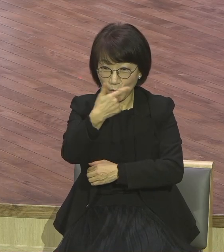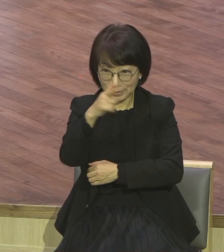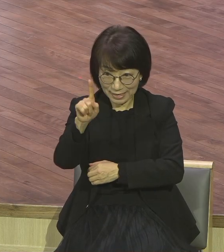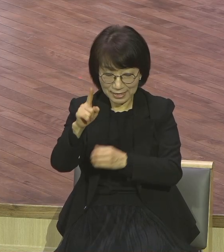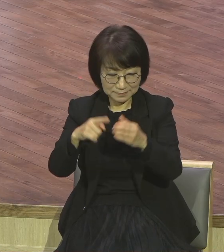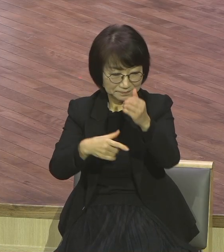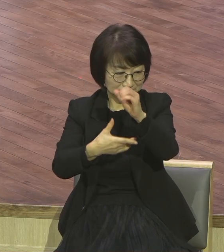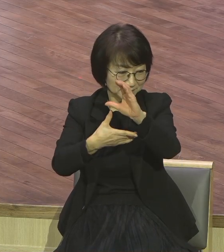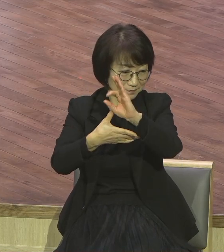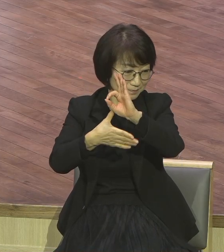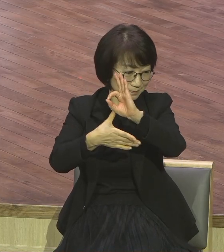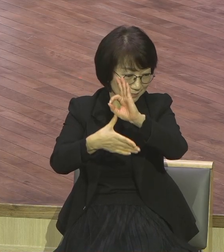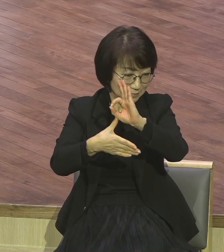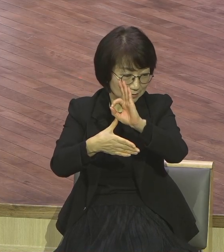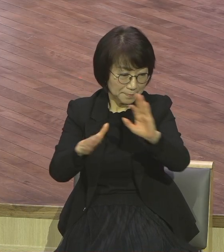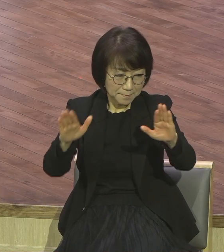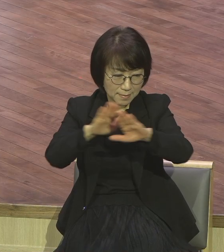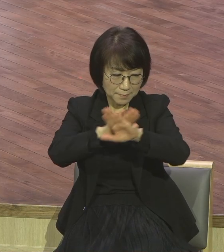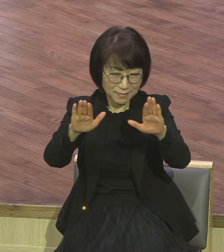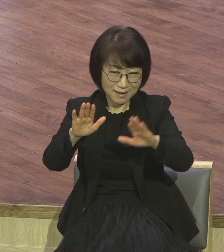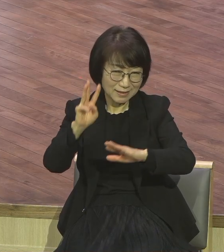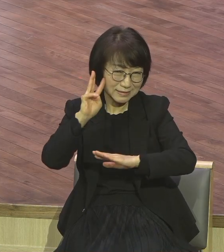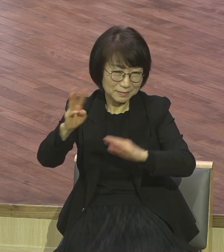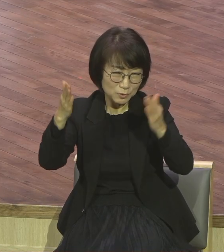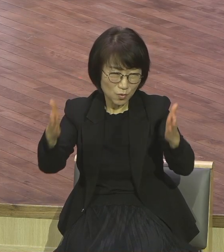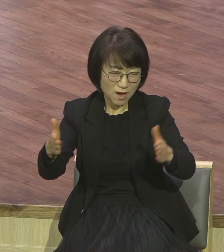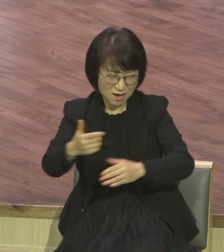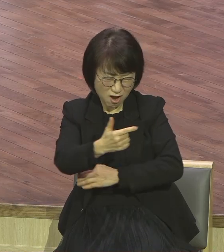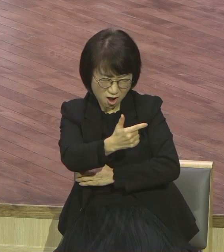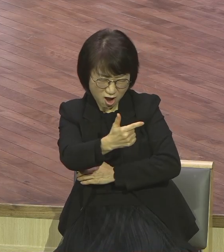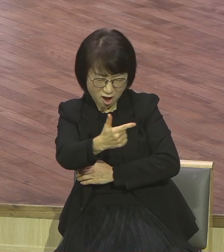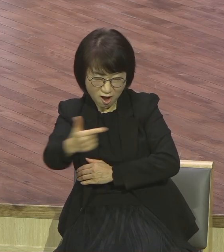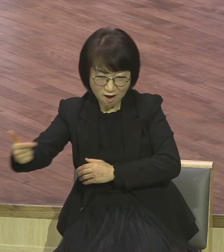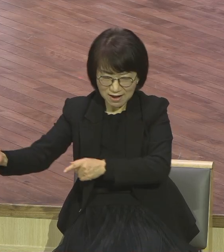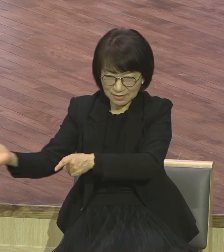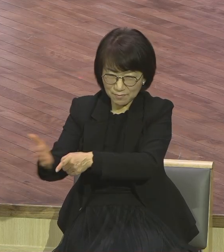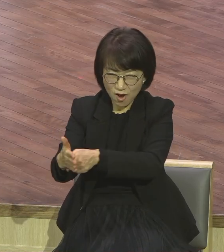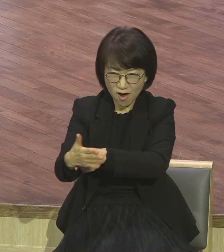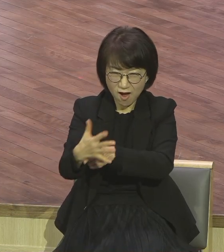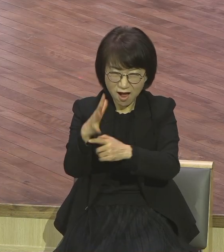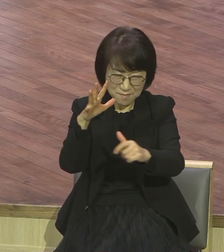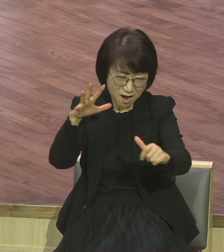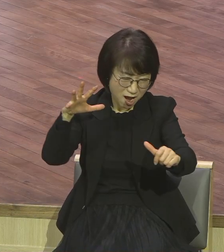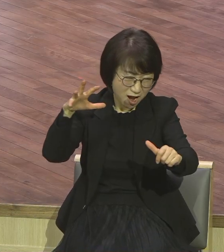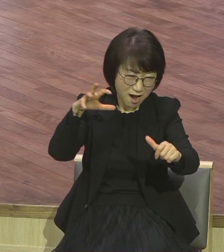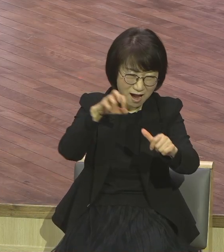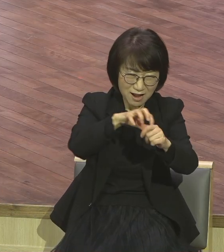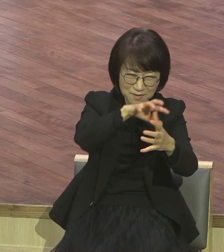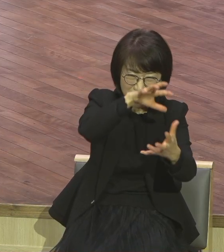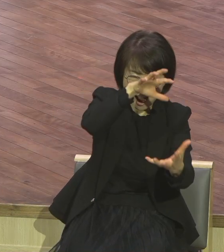큰 물고기 배 속에 있었던 것 같이 인자도 밤낮 사흘 동안 땅 속에 있으리라.